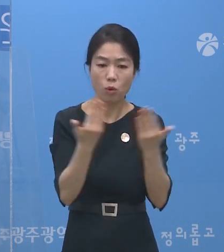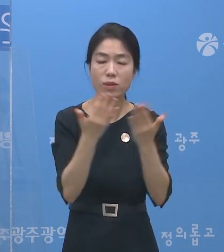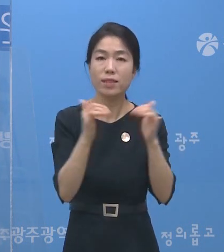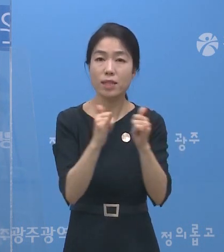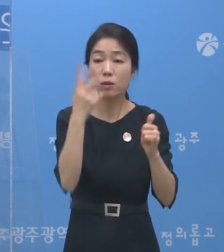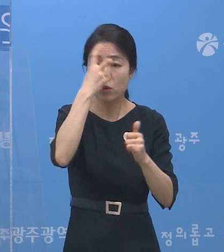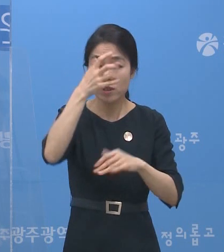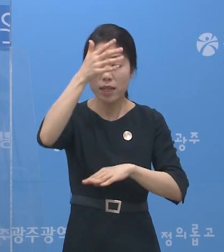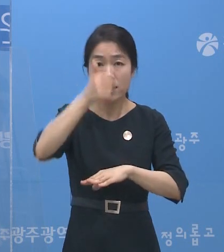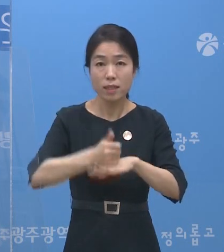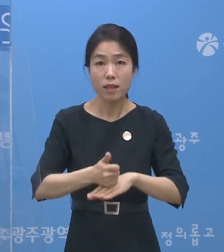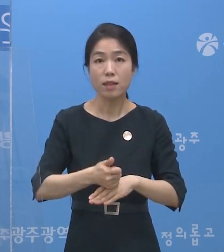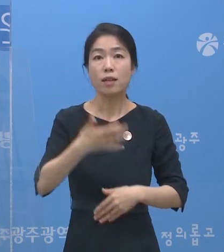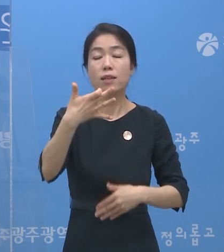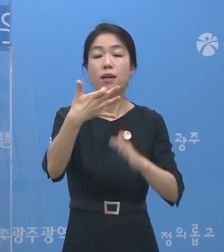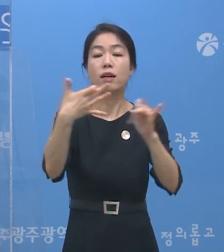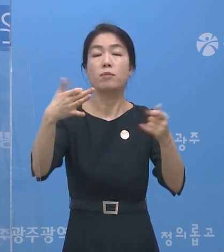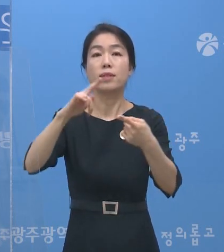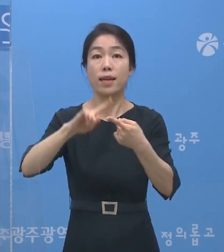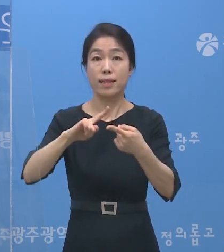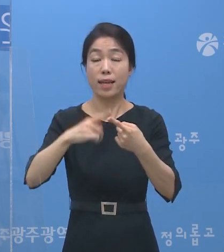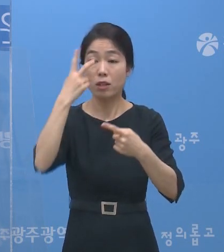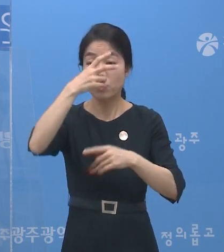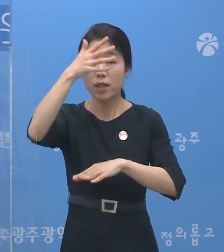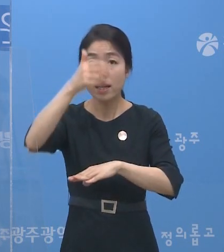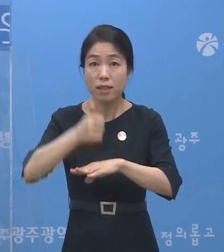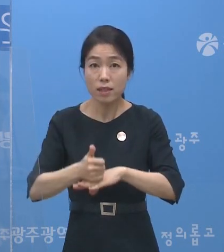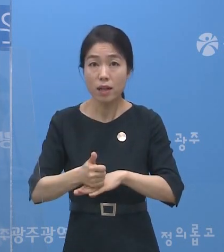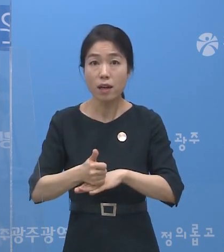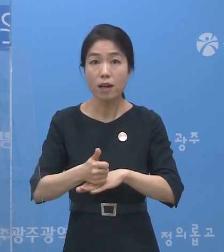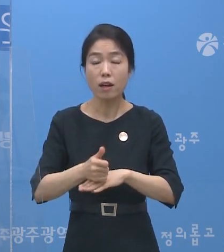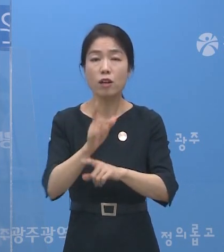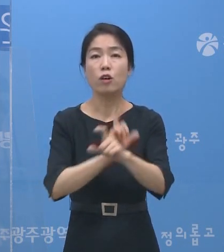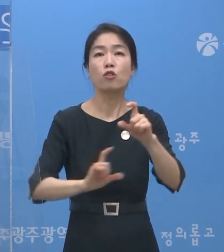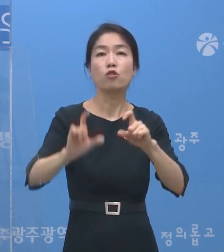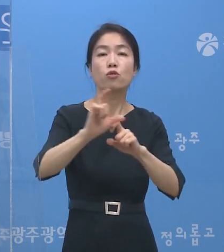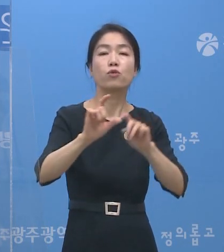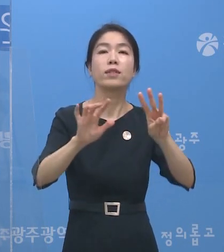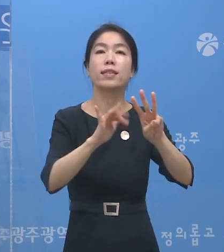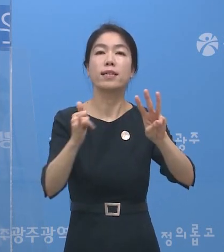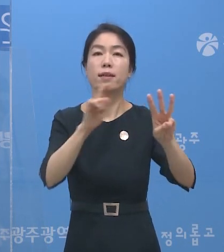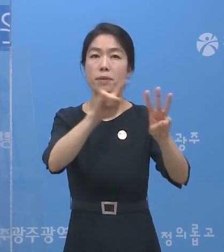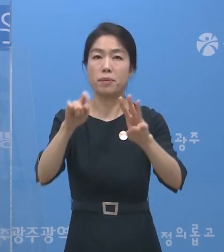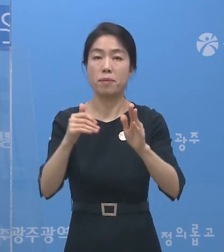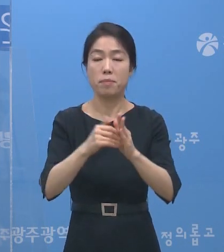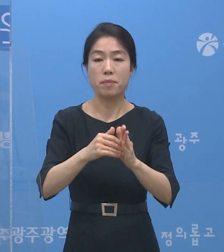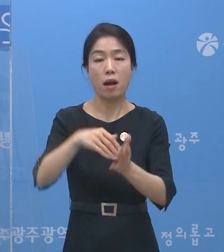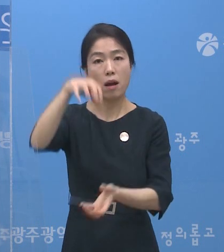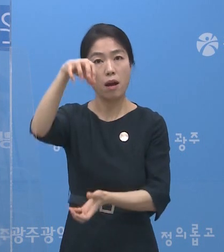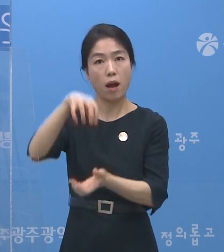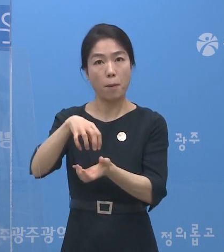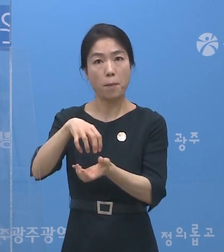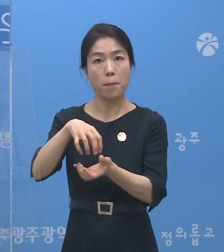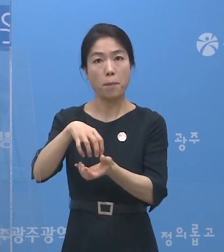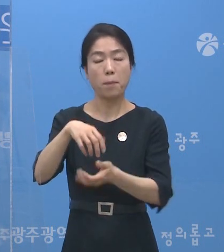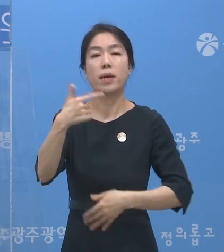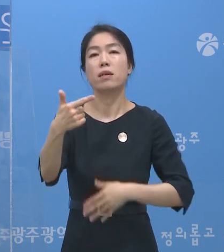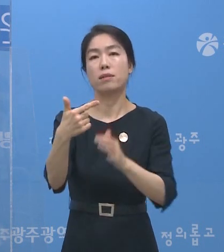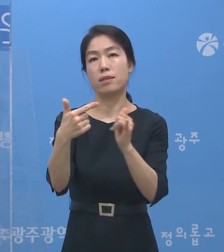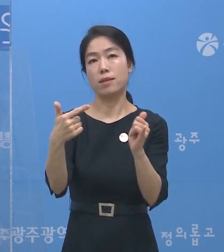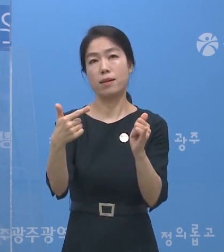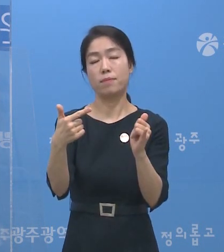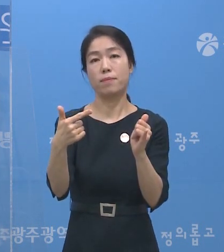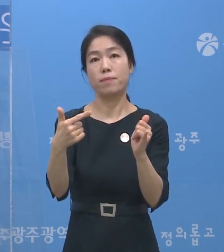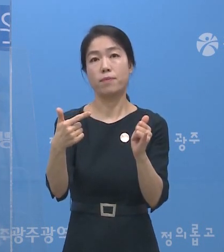한 결과 19명에 대한 전수조사를 한 결과 추가로 3명이 더 확진돼서 누적 확진자만 6명이